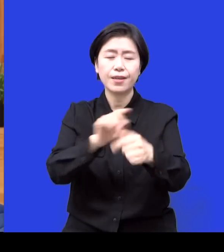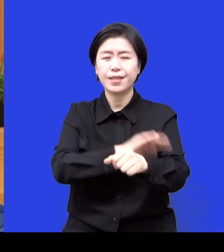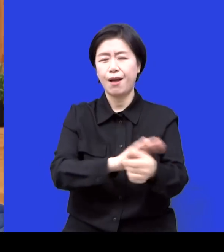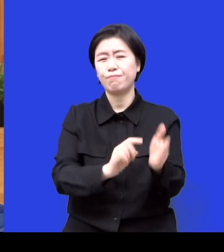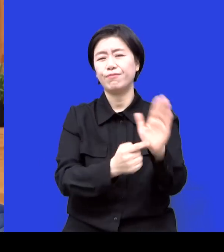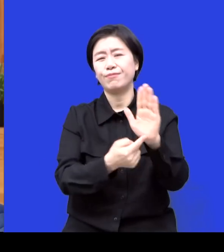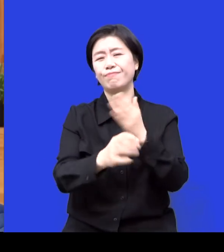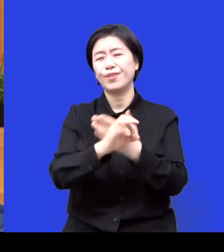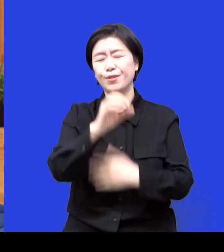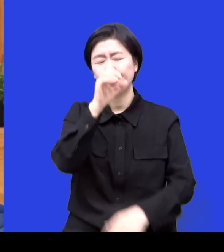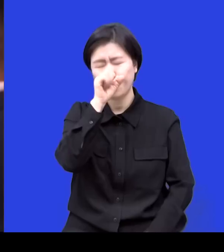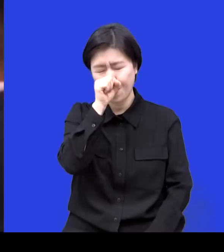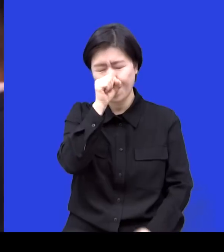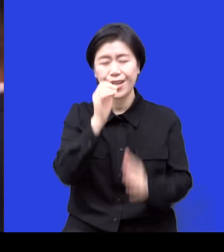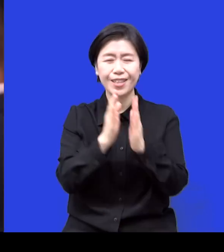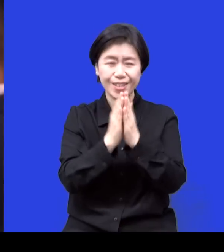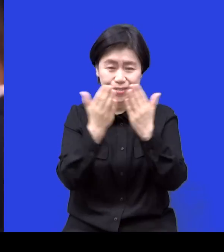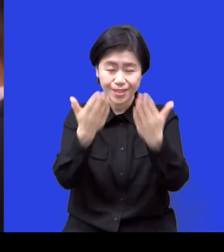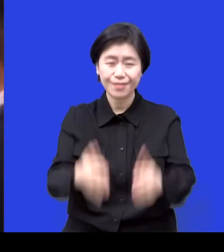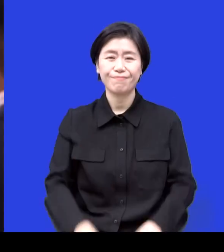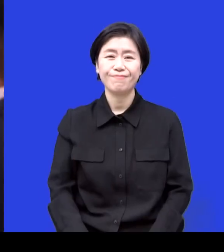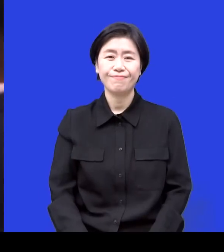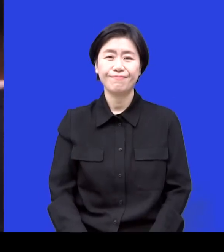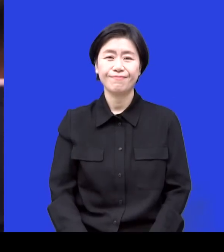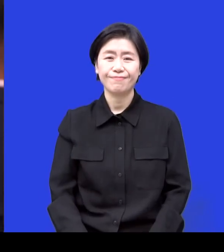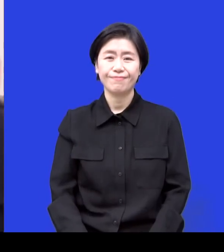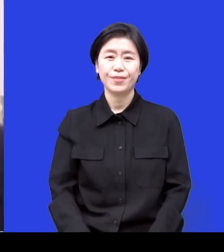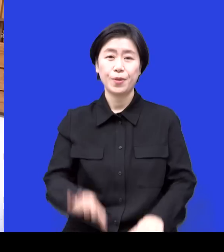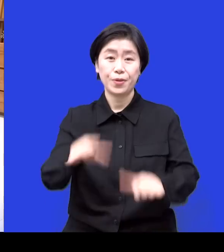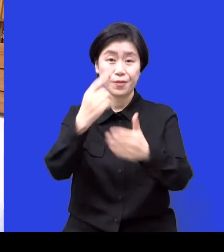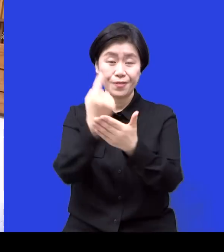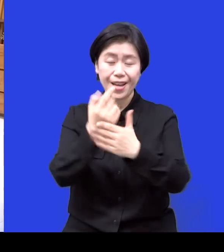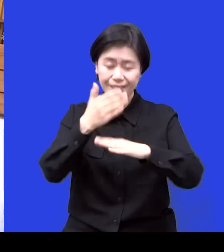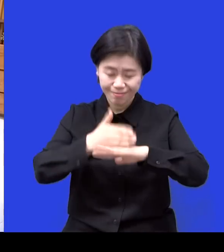되시기를 저희도 열심히 응원하고 기도하도록 하겠습니다. 오늘 귀한 간증 나누셔서 고맙습니다. 감사합니다. 감사합니다.